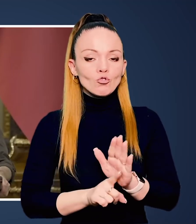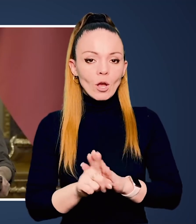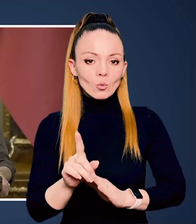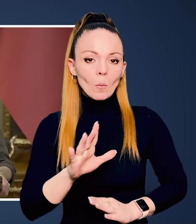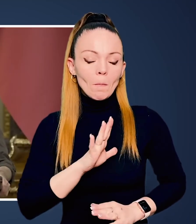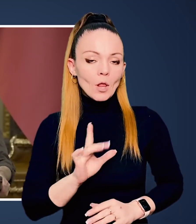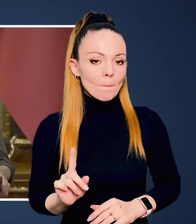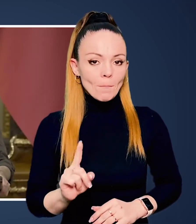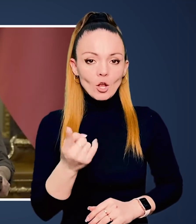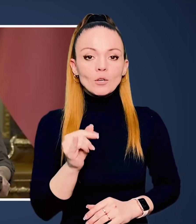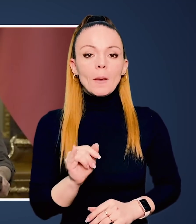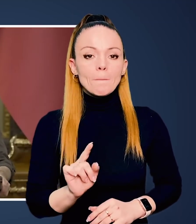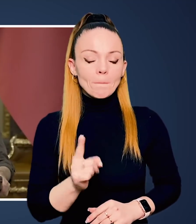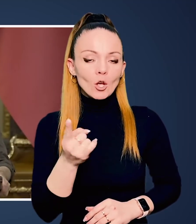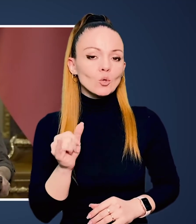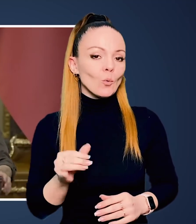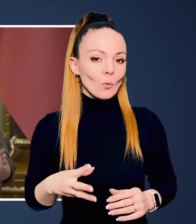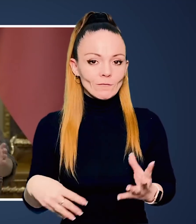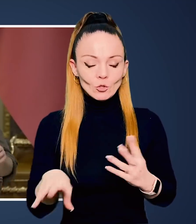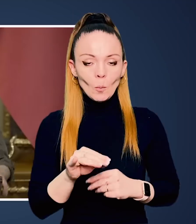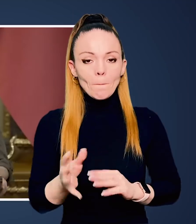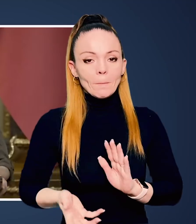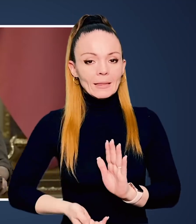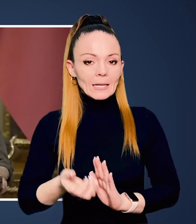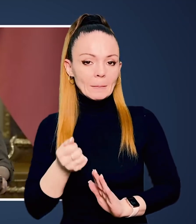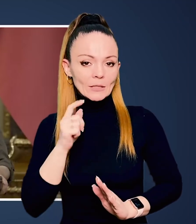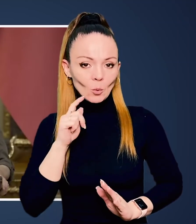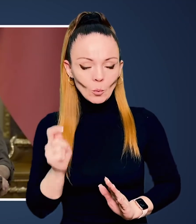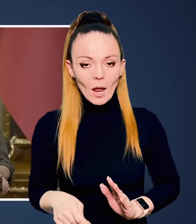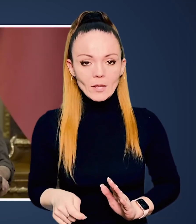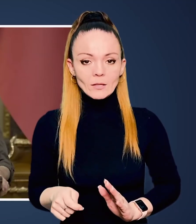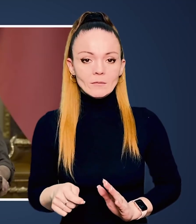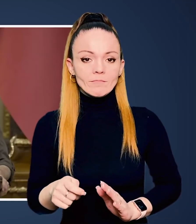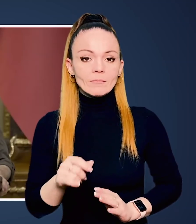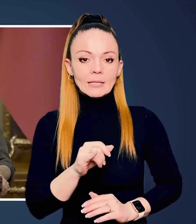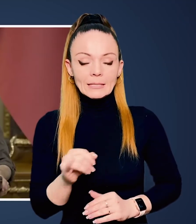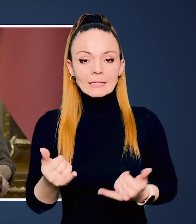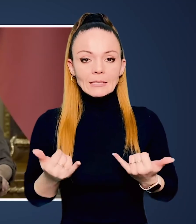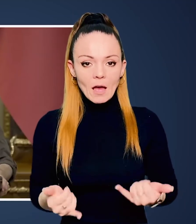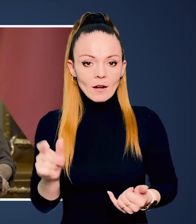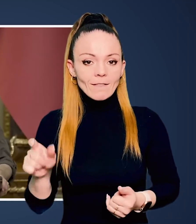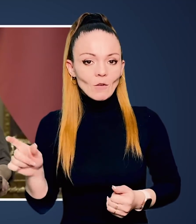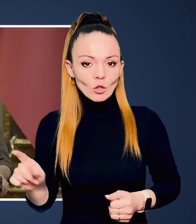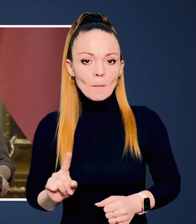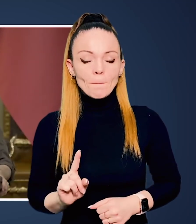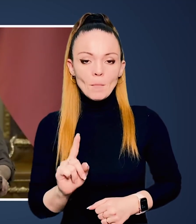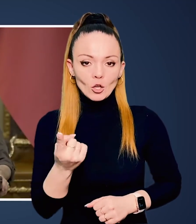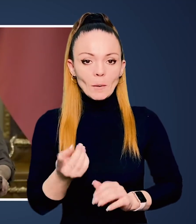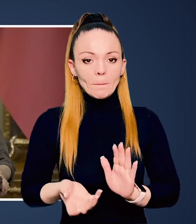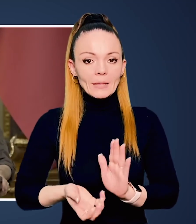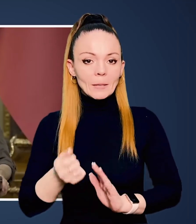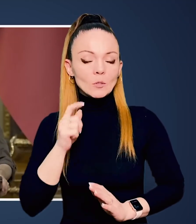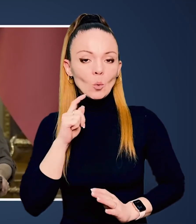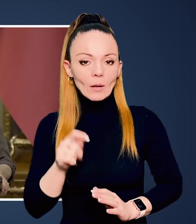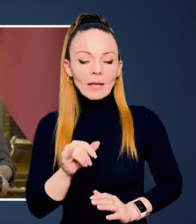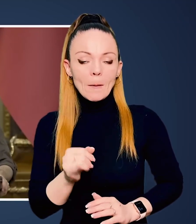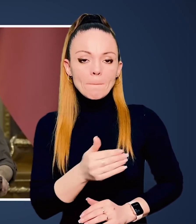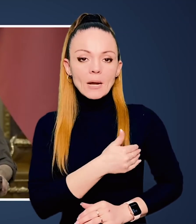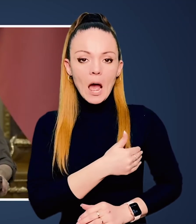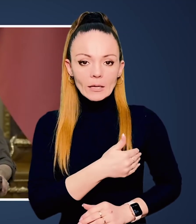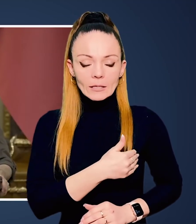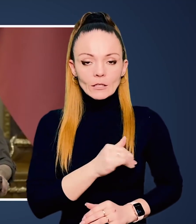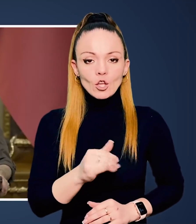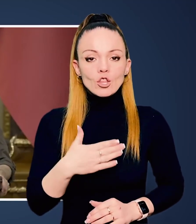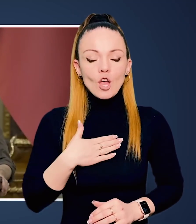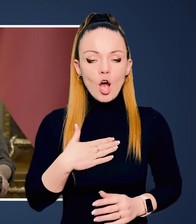самого початку були першими. І першими у всьому. Підтримці України, і зараз вони перші, підтримці України